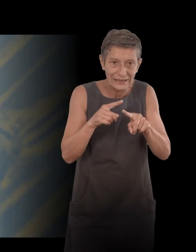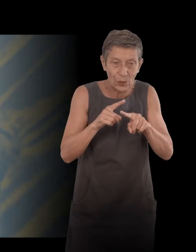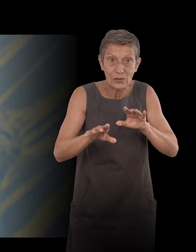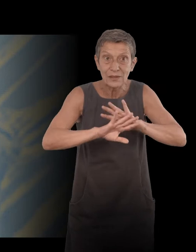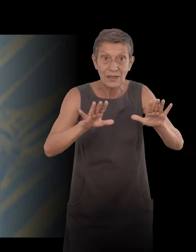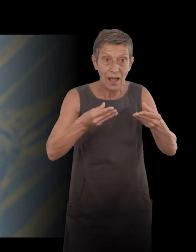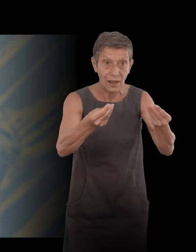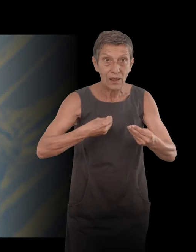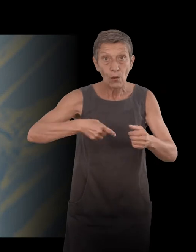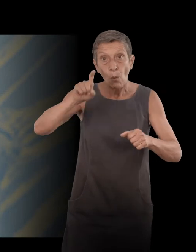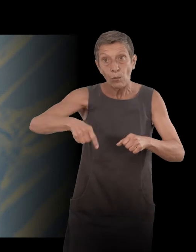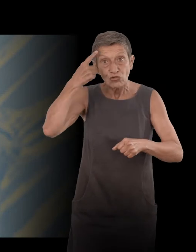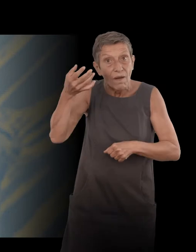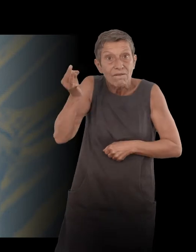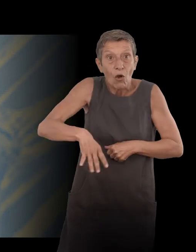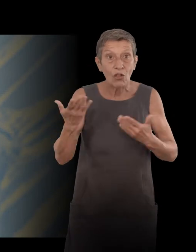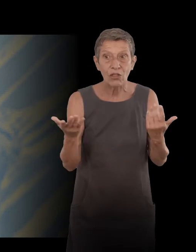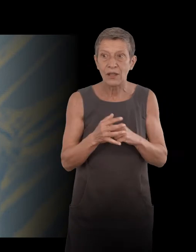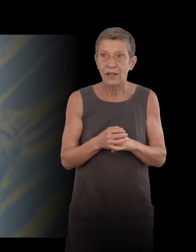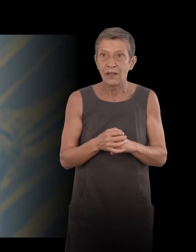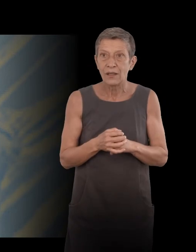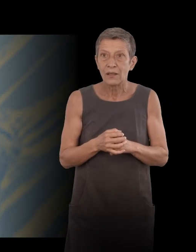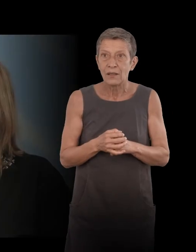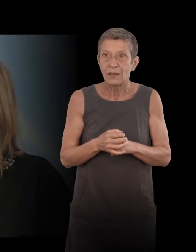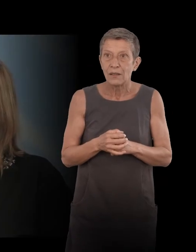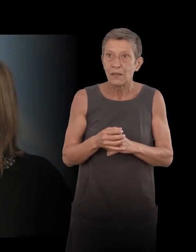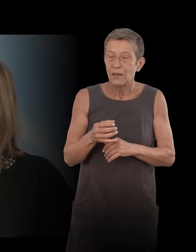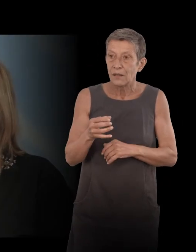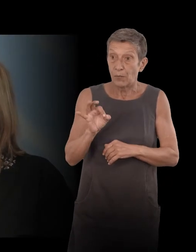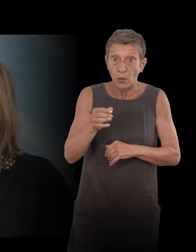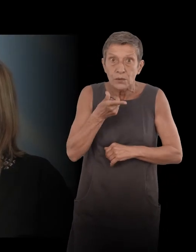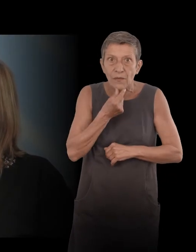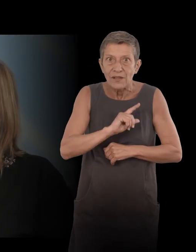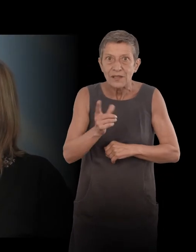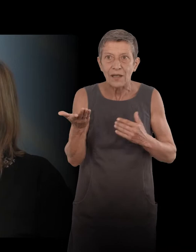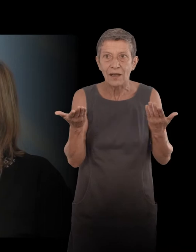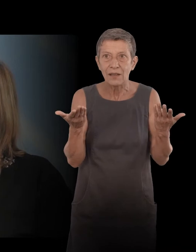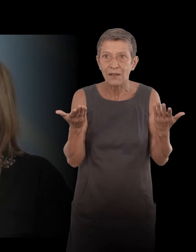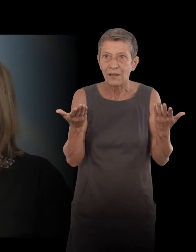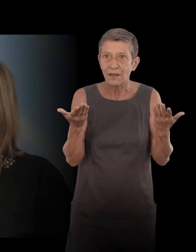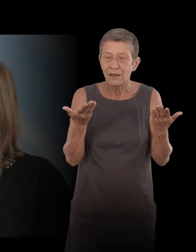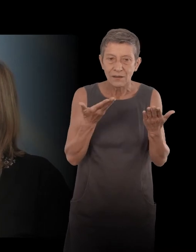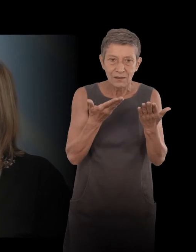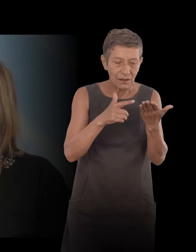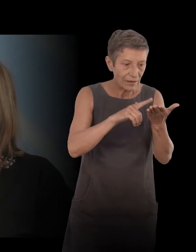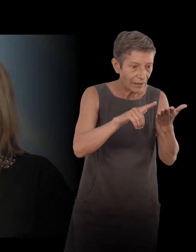Yes. Because it's not a material for sure facile, in image, the literature.